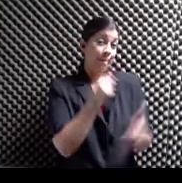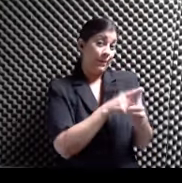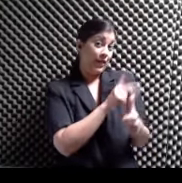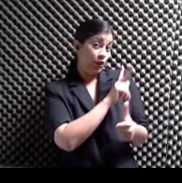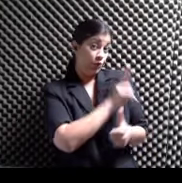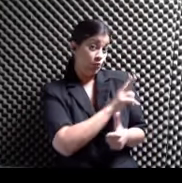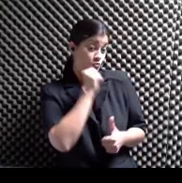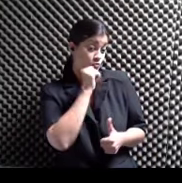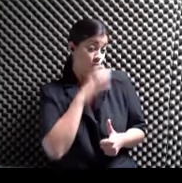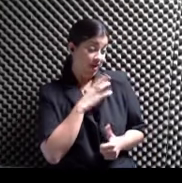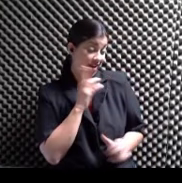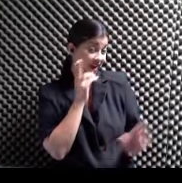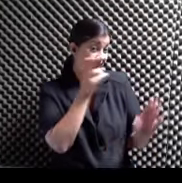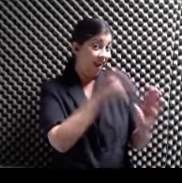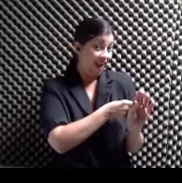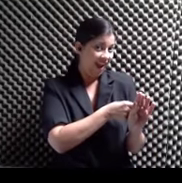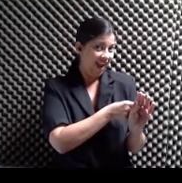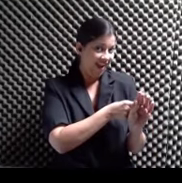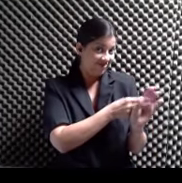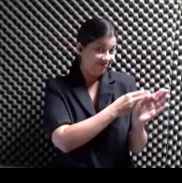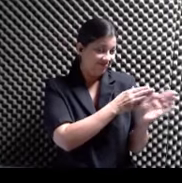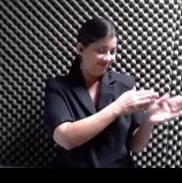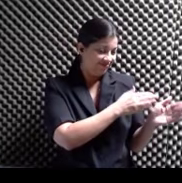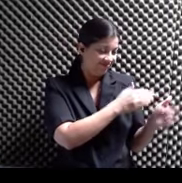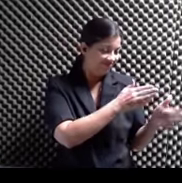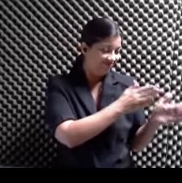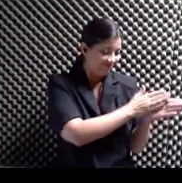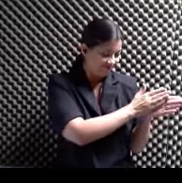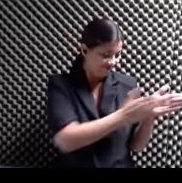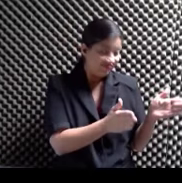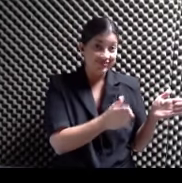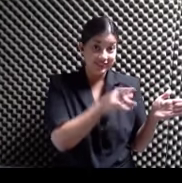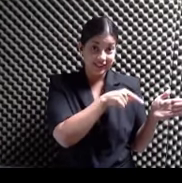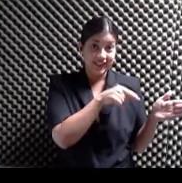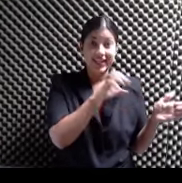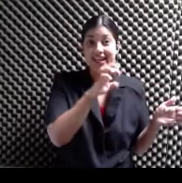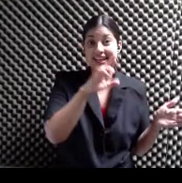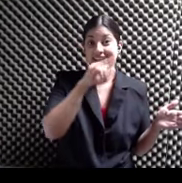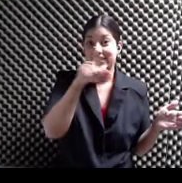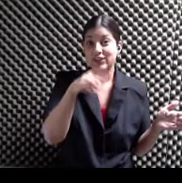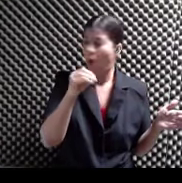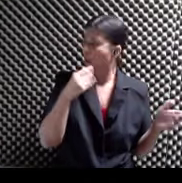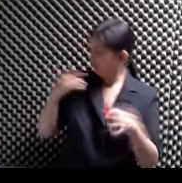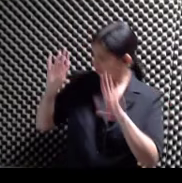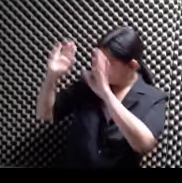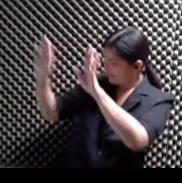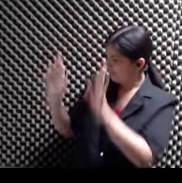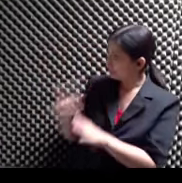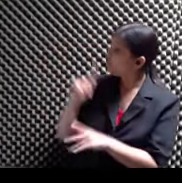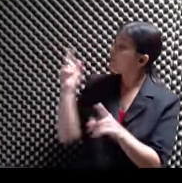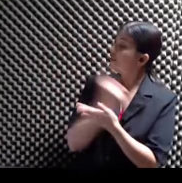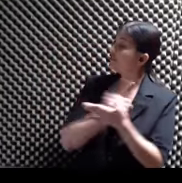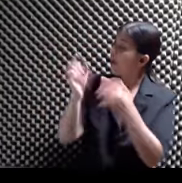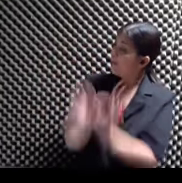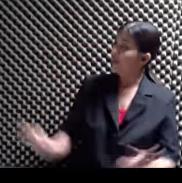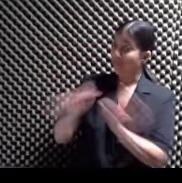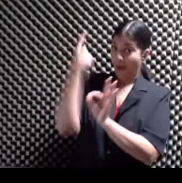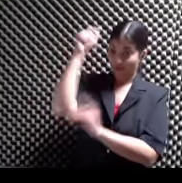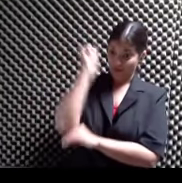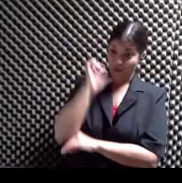colección De Erizo Yes Excelente Muy bien Es una semana Importante también Para la mujer Y